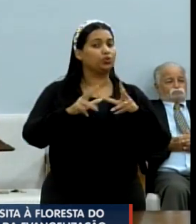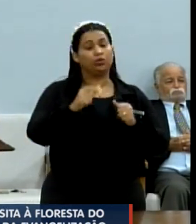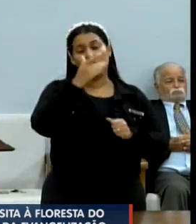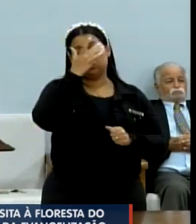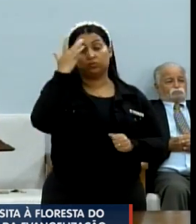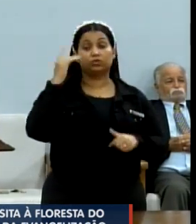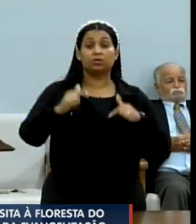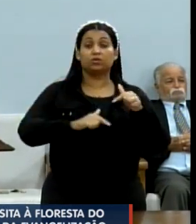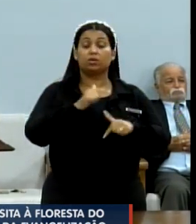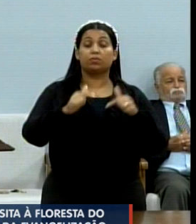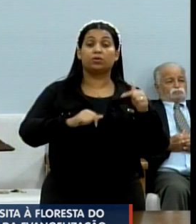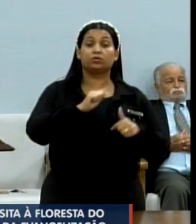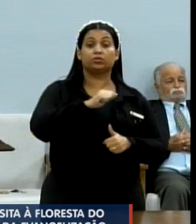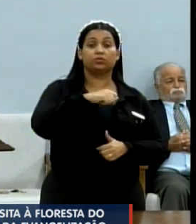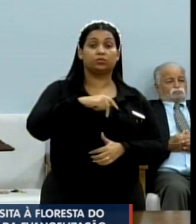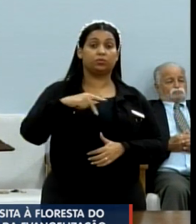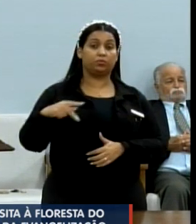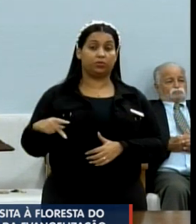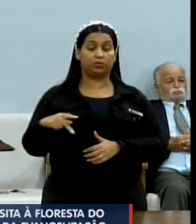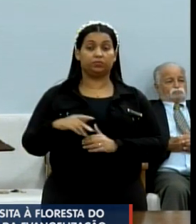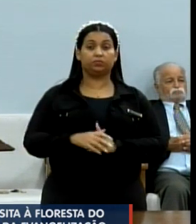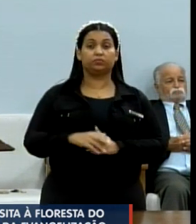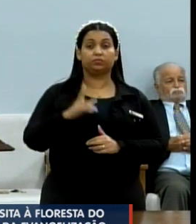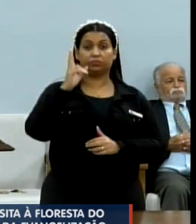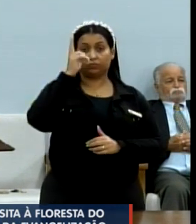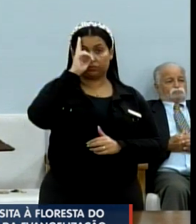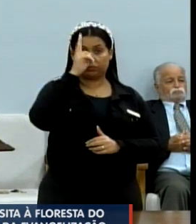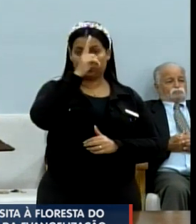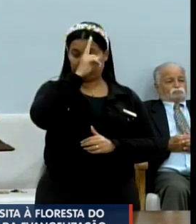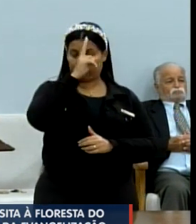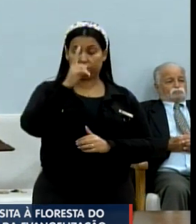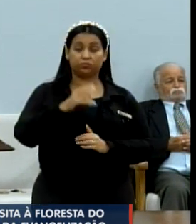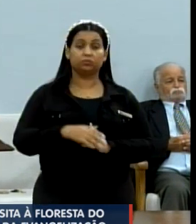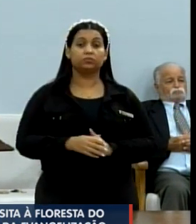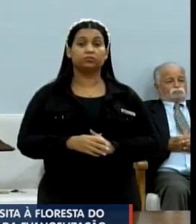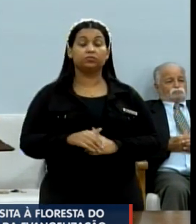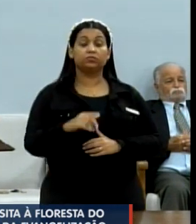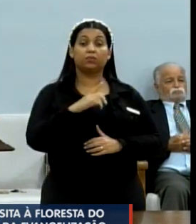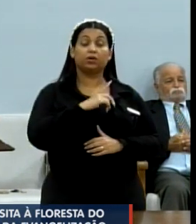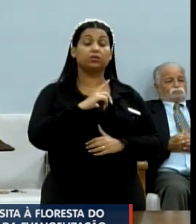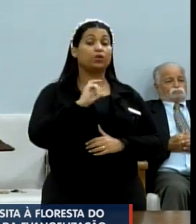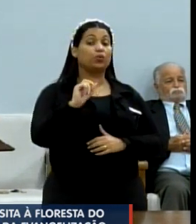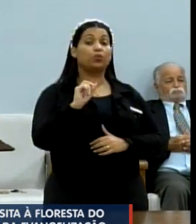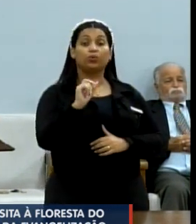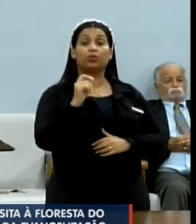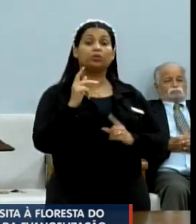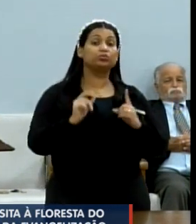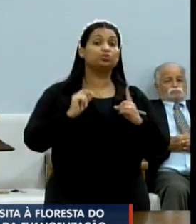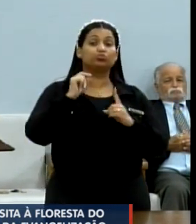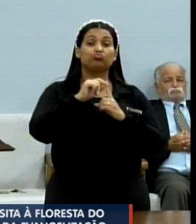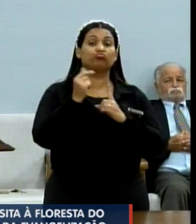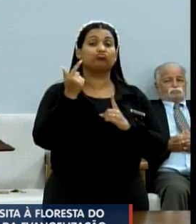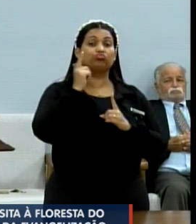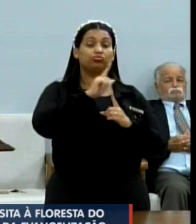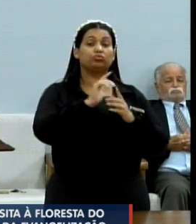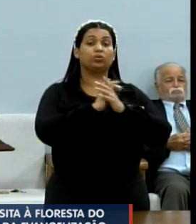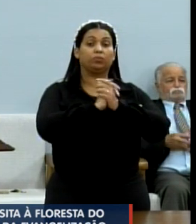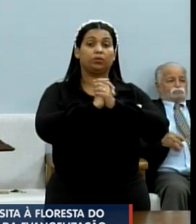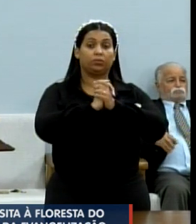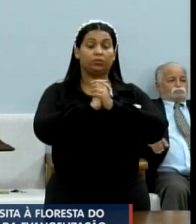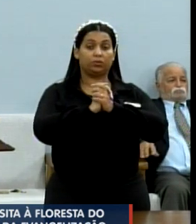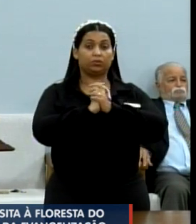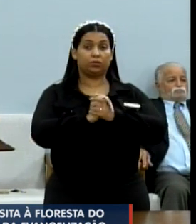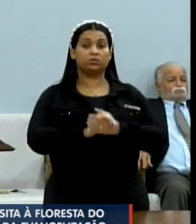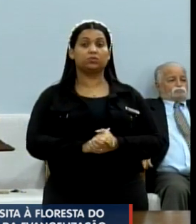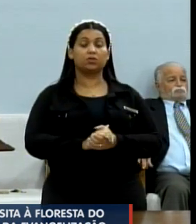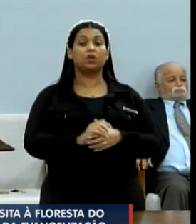trabalhadores de aplicativo para que possam ter o seu objetivo alcançado. Parabéns, é assim que se